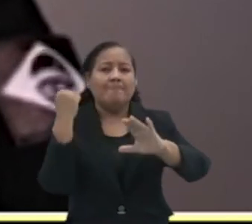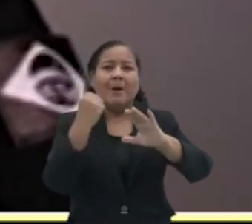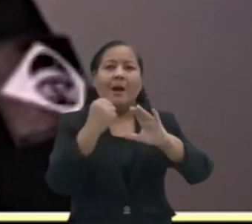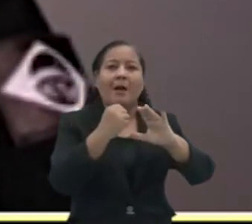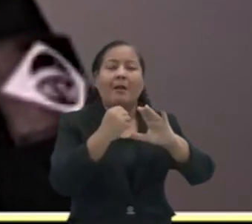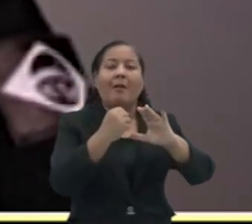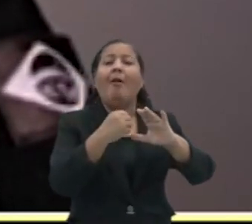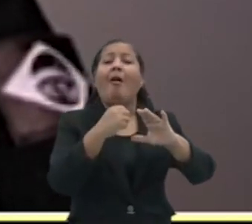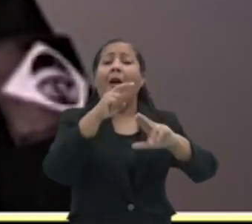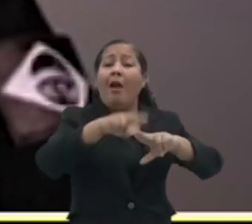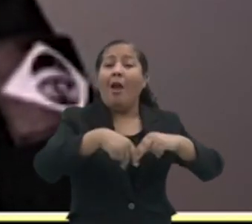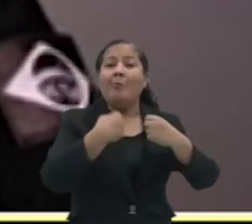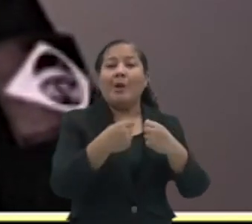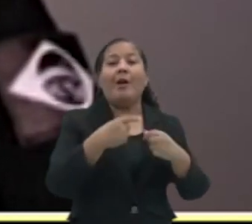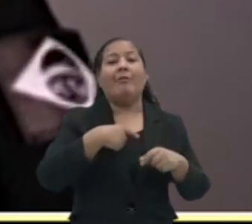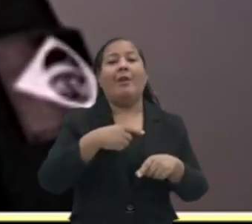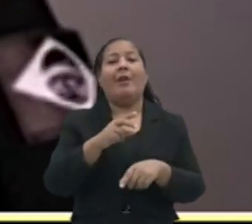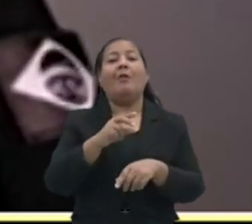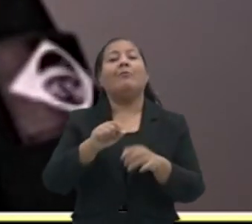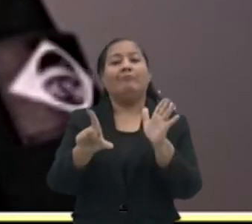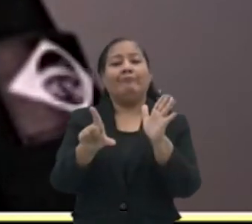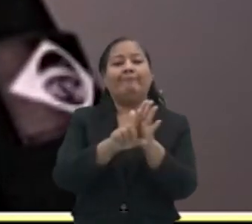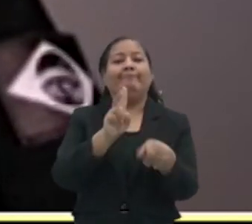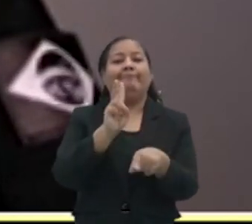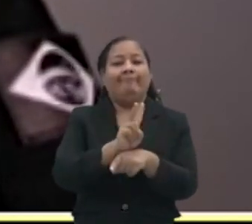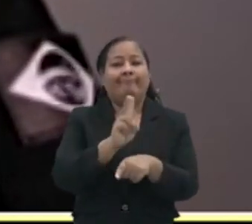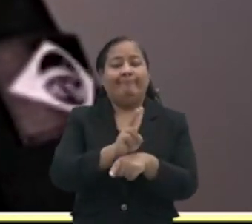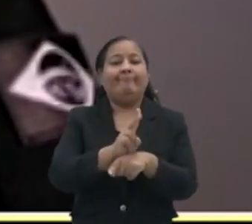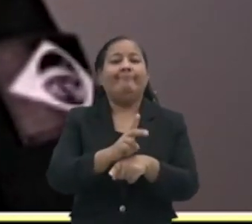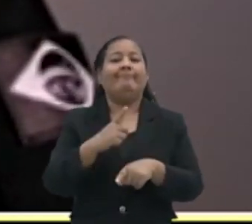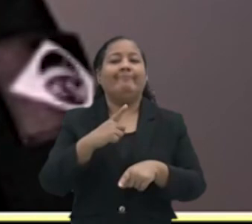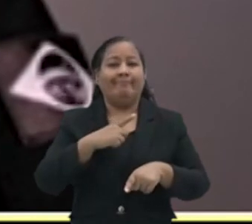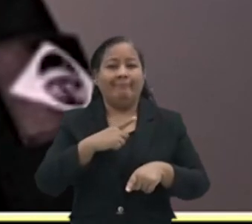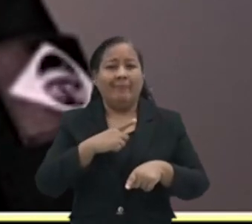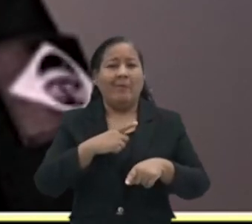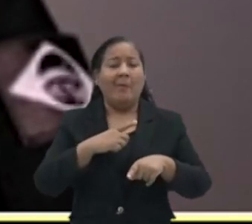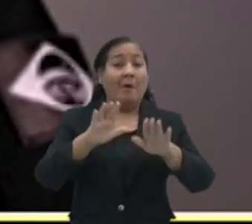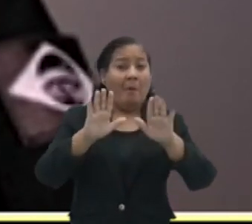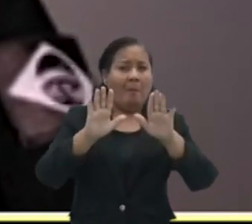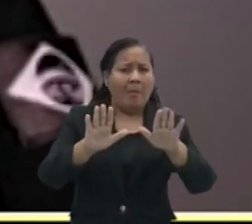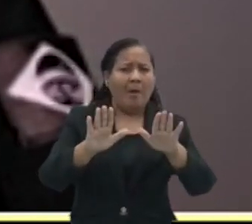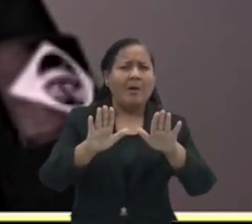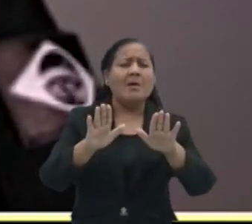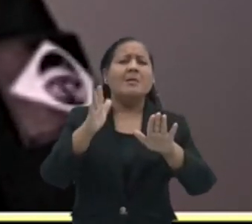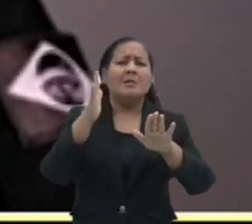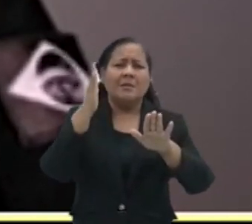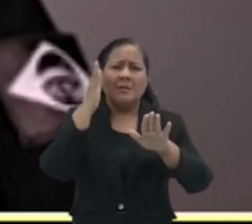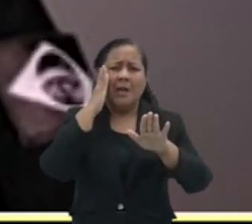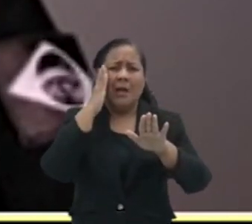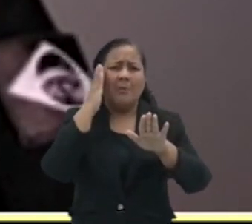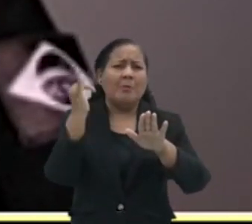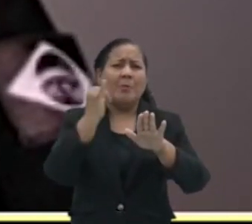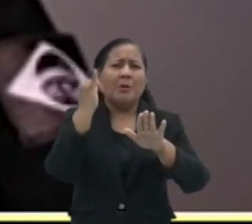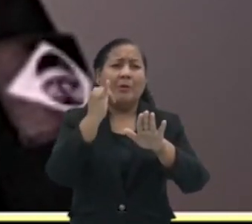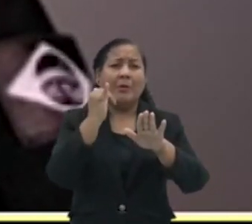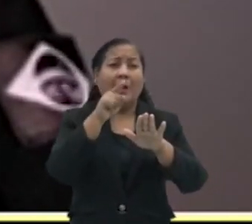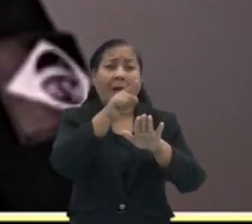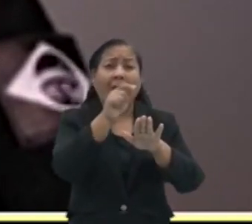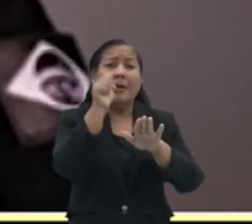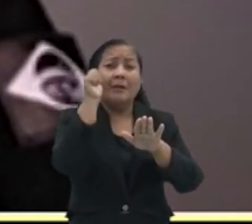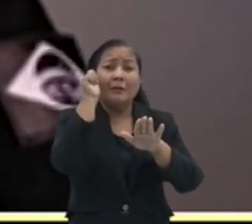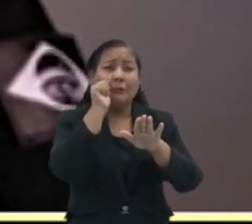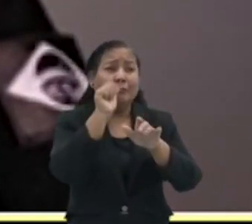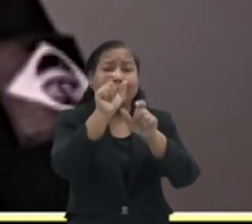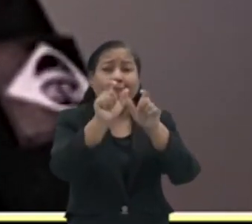legislação não é nada fácil. Existe uma real dificuldade em fazê-las compreender as formas como envolve a